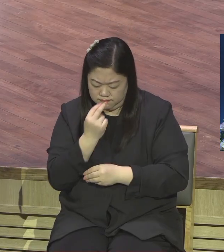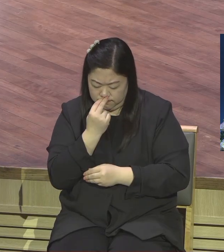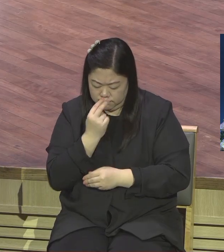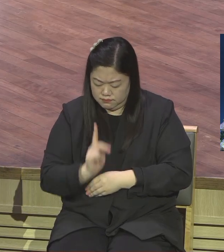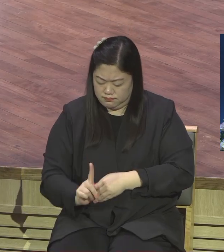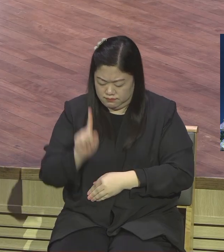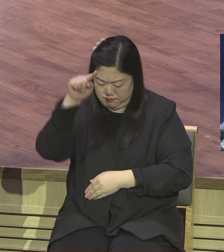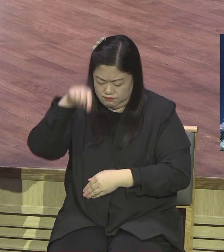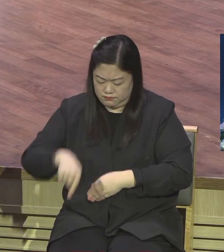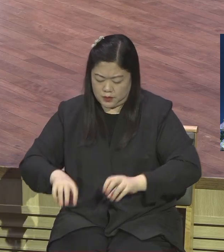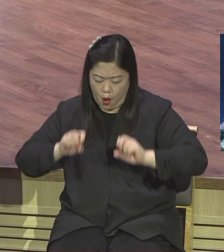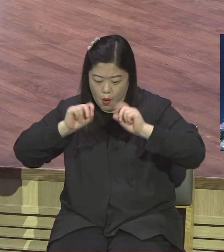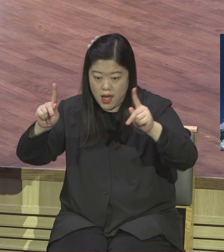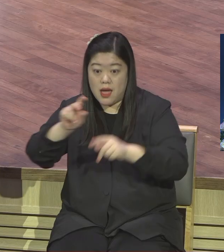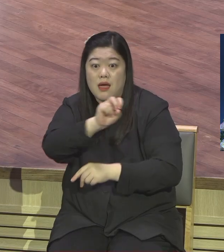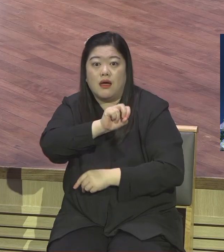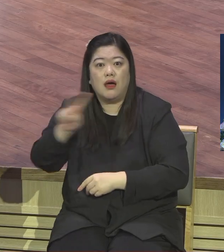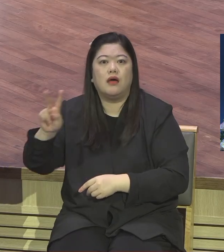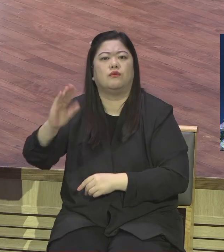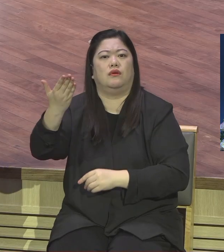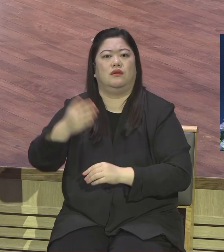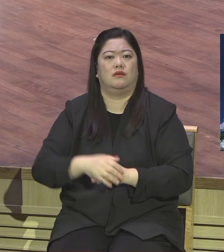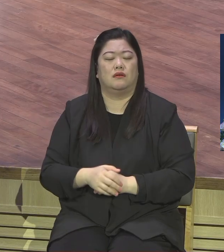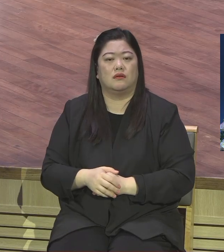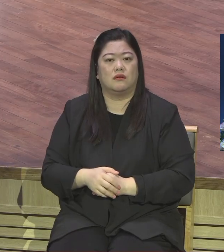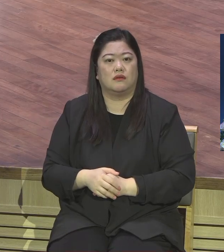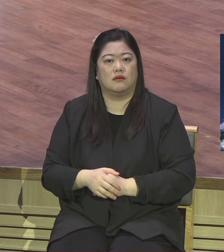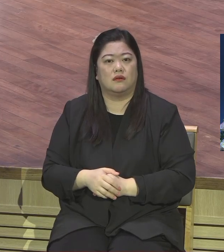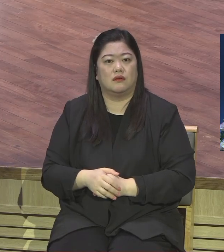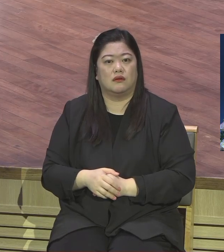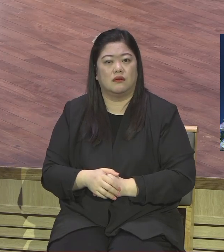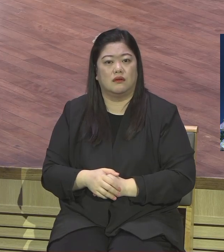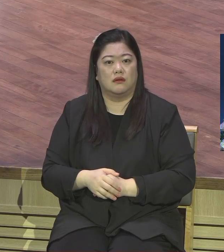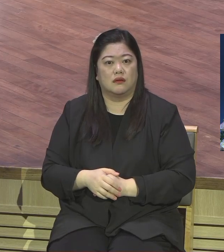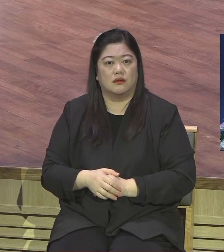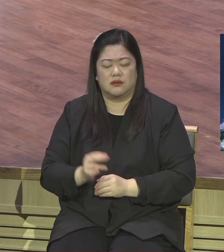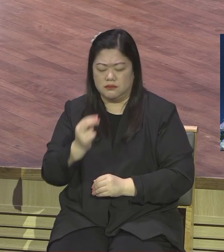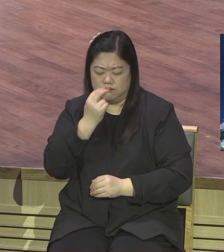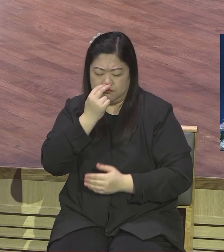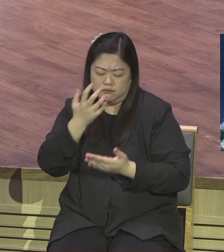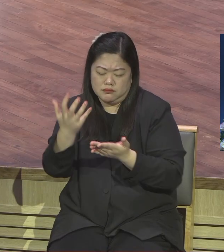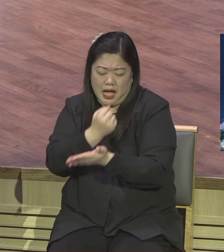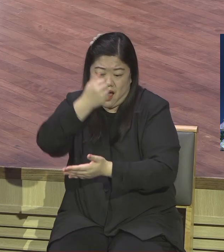아이 먹기 유기발리 오케이 아멘 이게 완전 복음처질이요 상관없어요